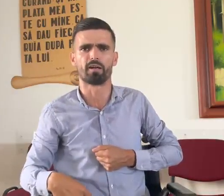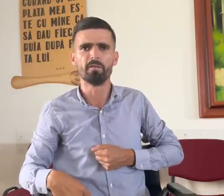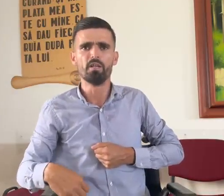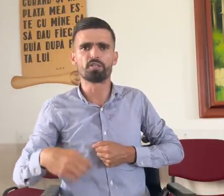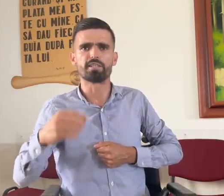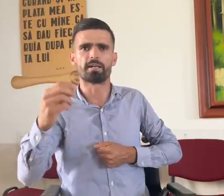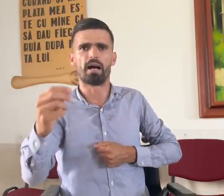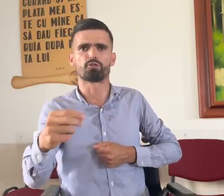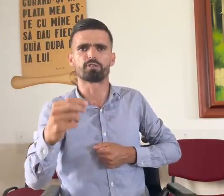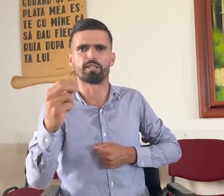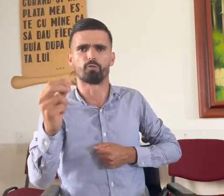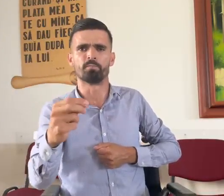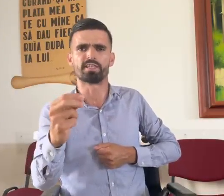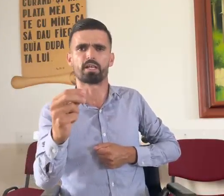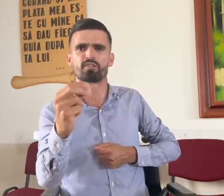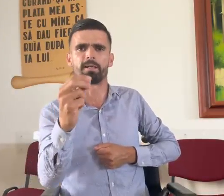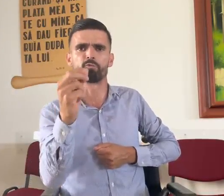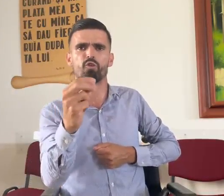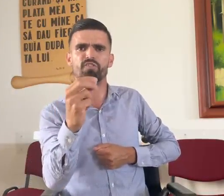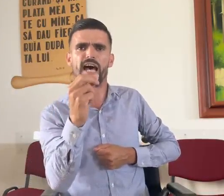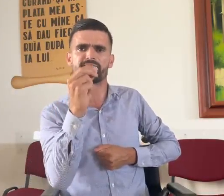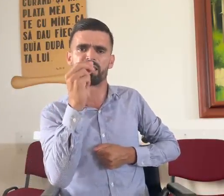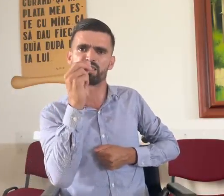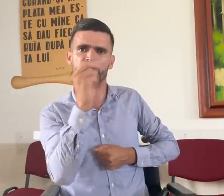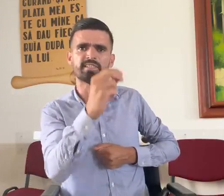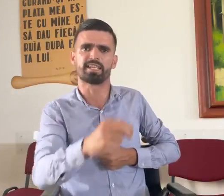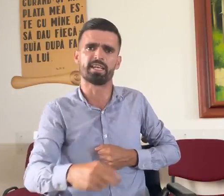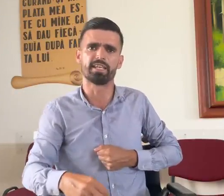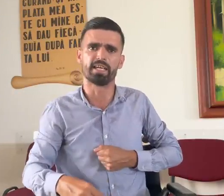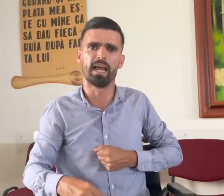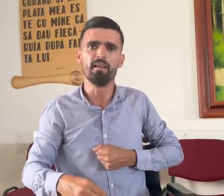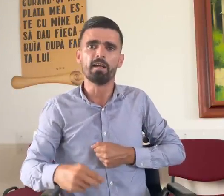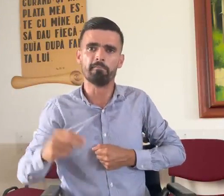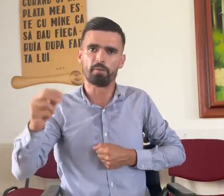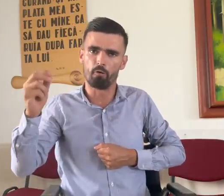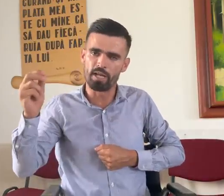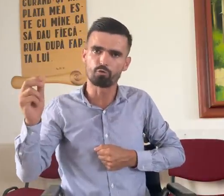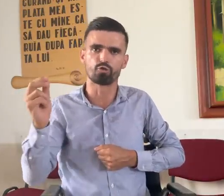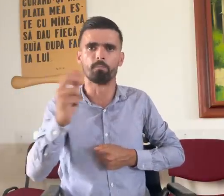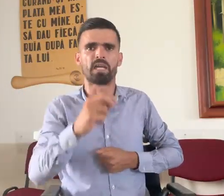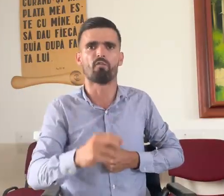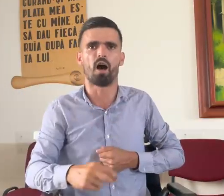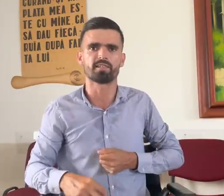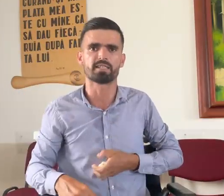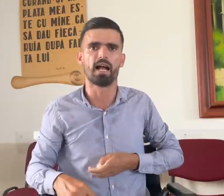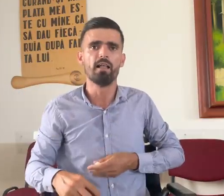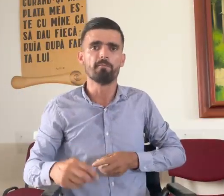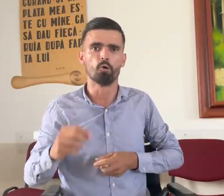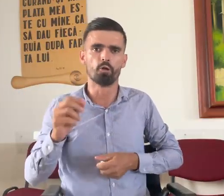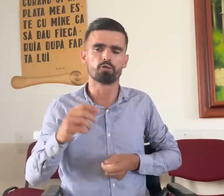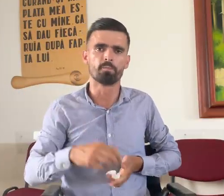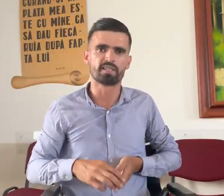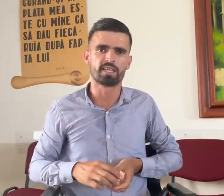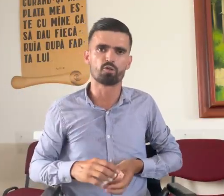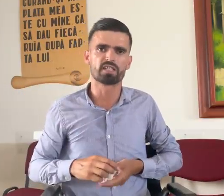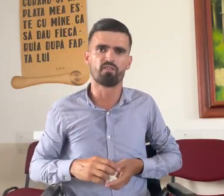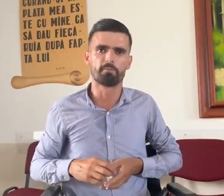și să mă ajute Dumnezeu să-mi duc viața în sfințenie împreună cu Dumneavoastră. Bunul Dumnezeu să vă